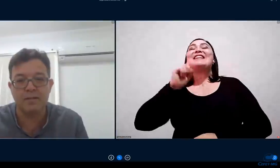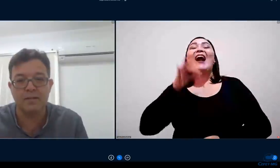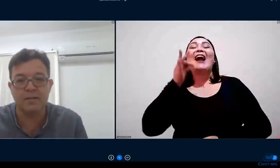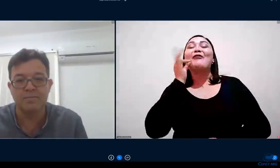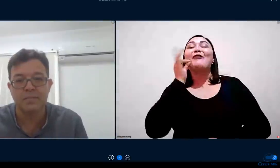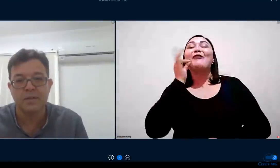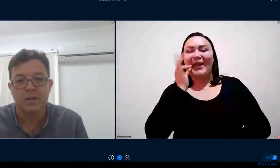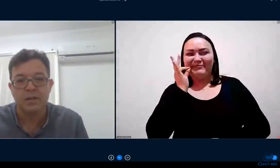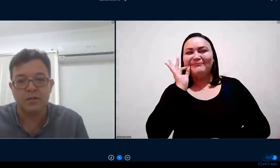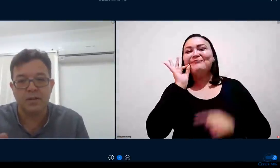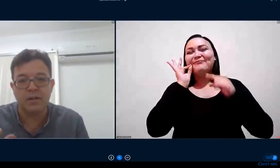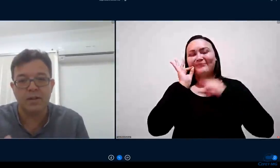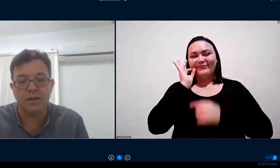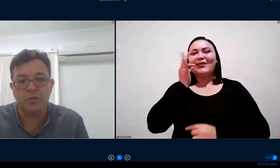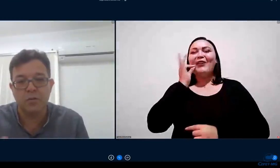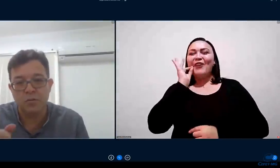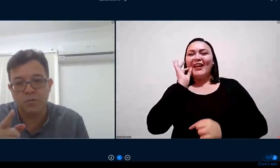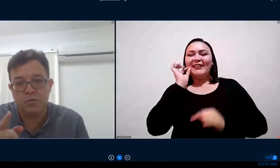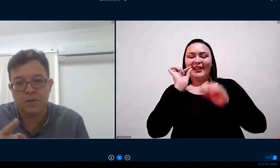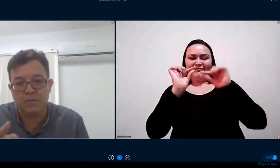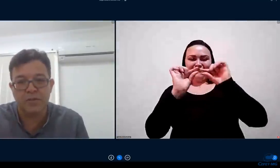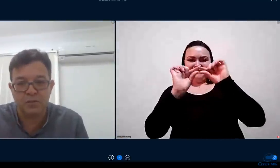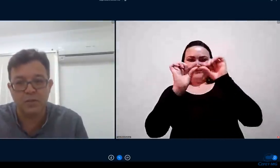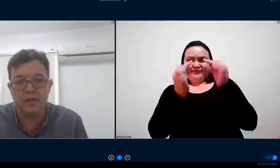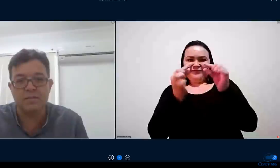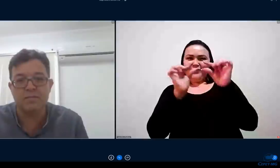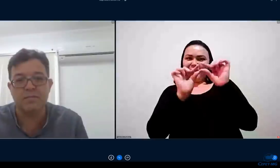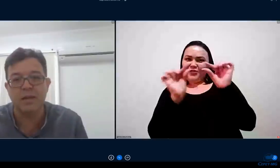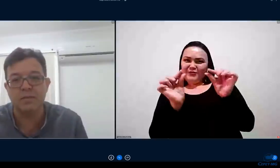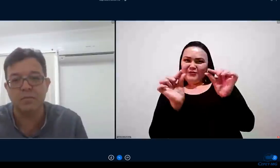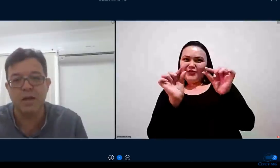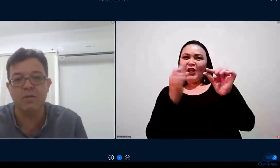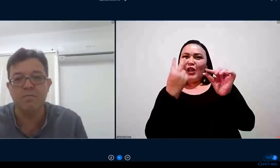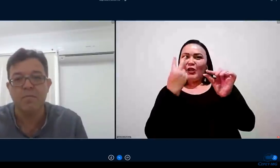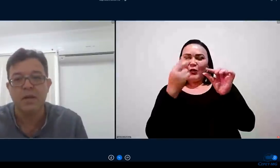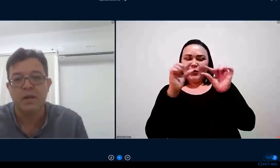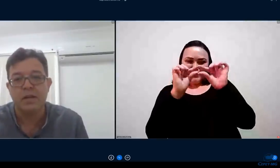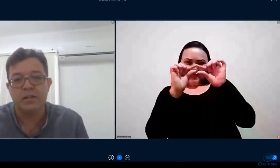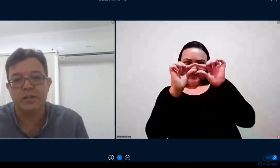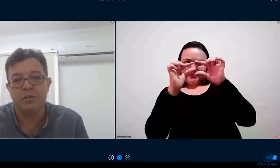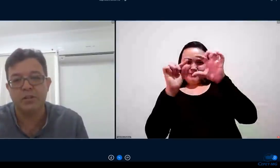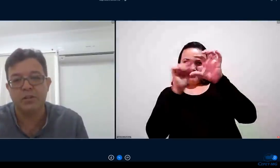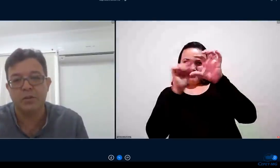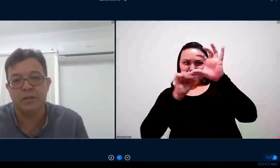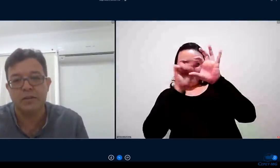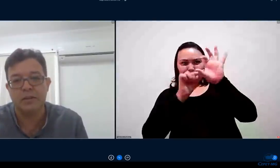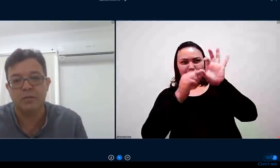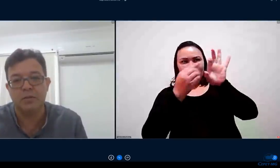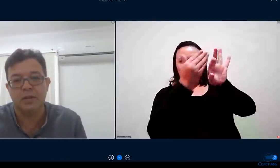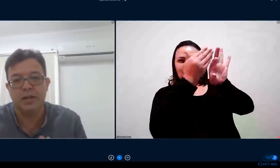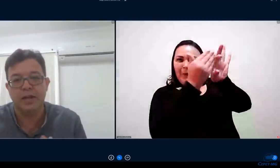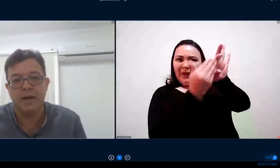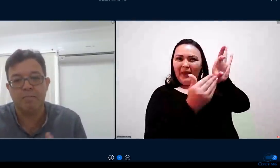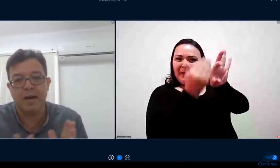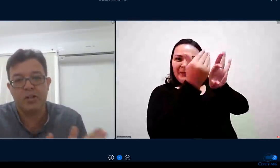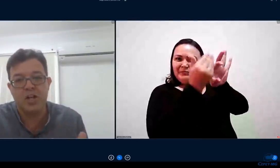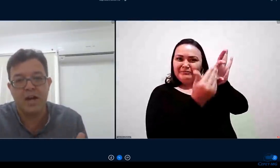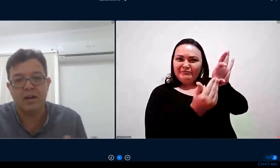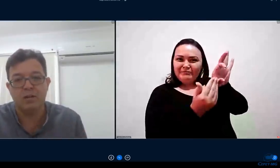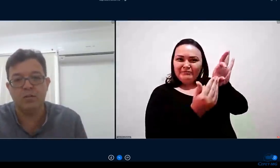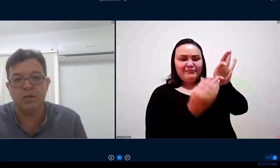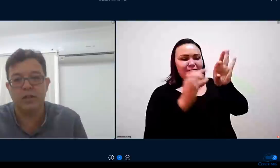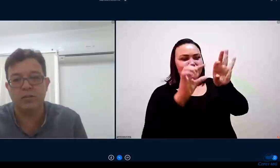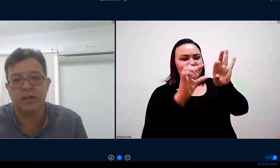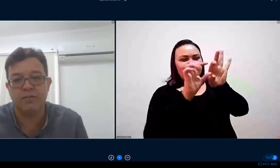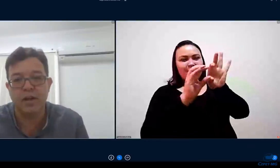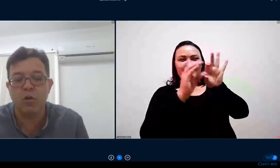tem duas partes com uma fissura no meio e a gente imaginou então a